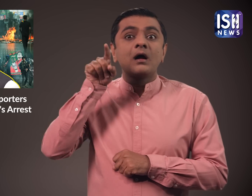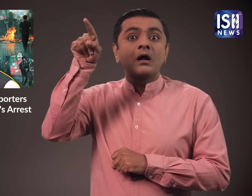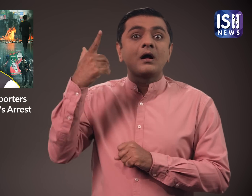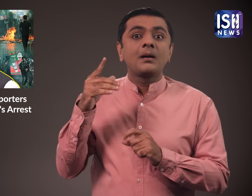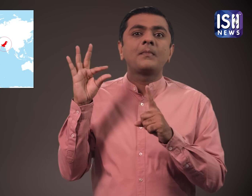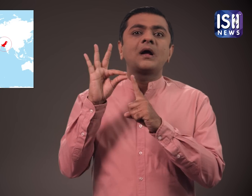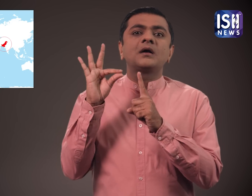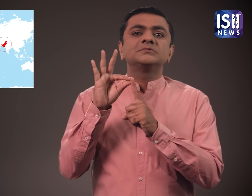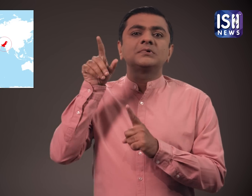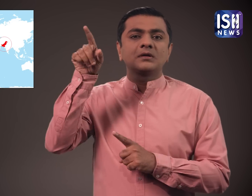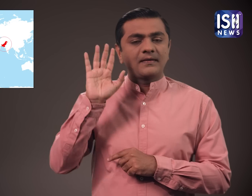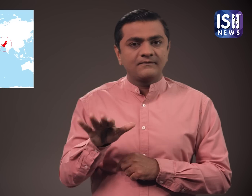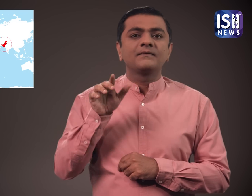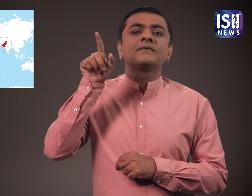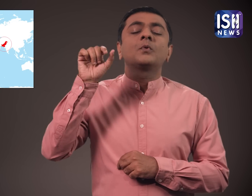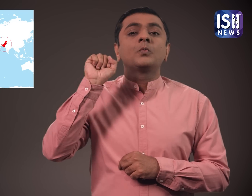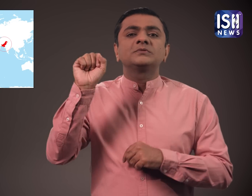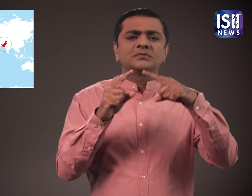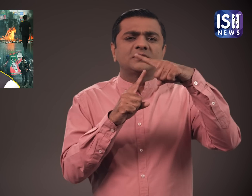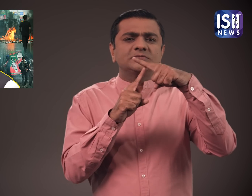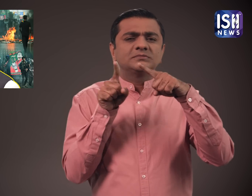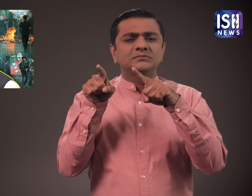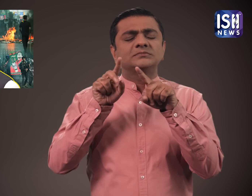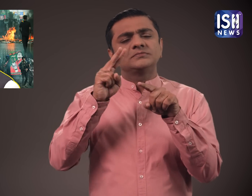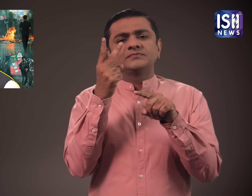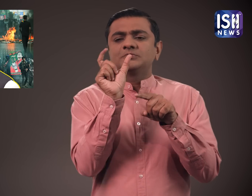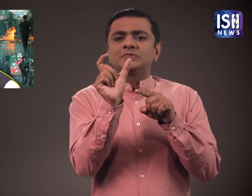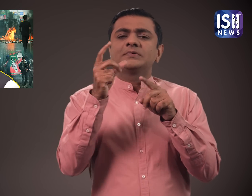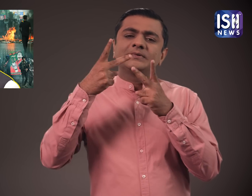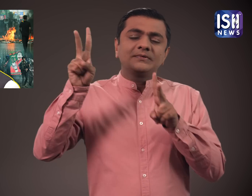पाकिस्तान सरकार के पास तोश खाना नाम का अपना खजाना है